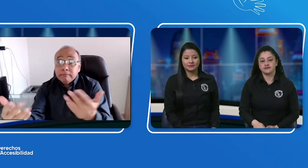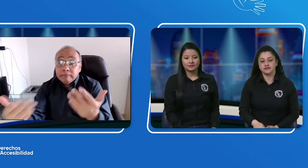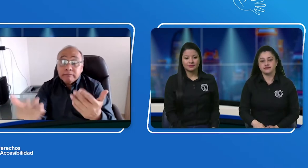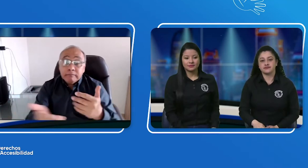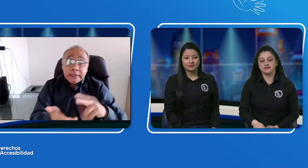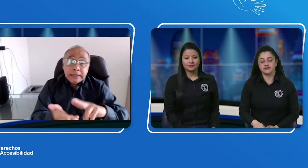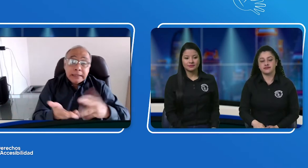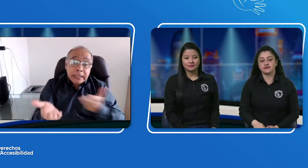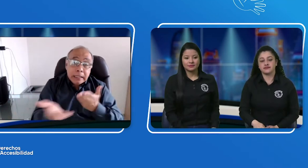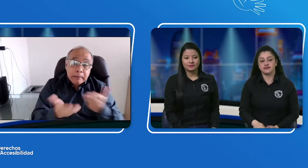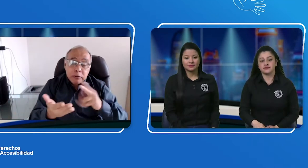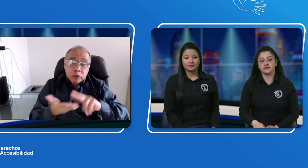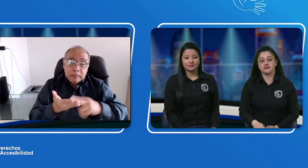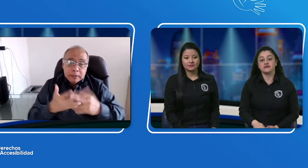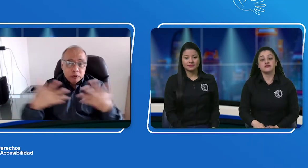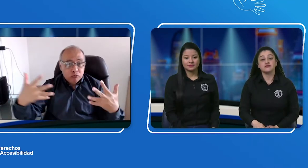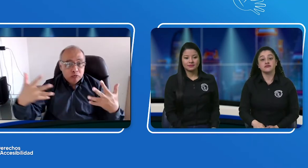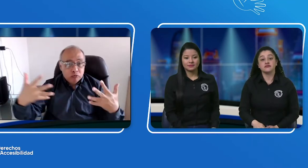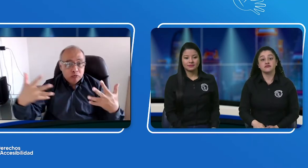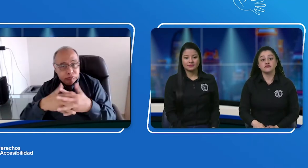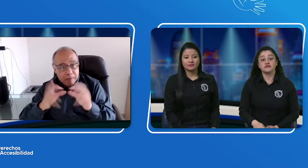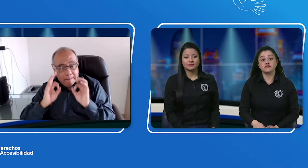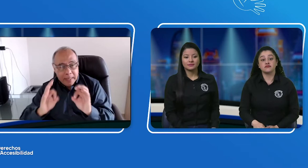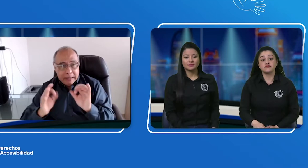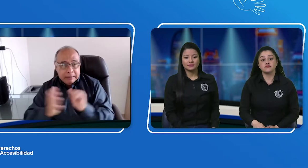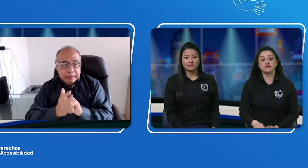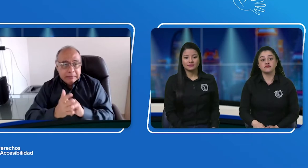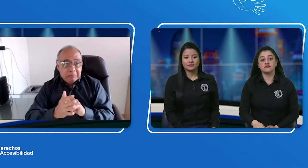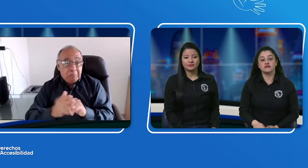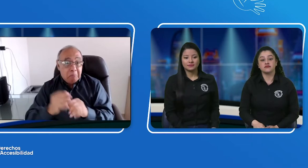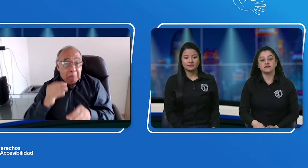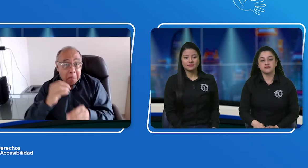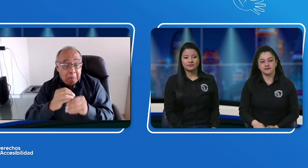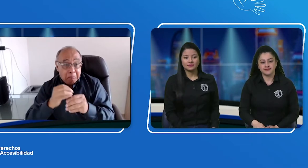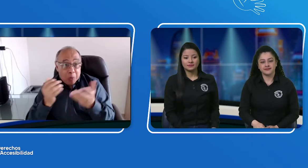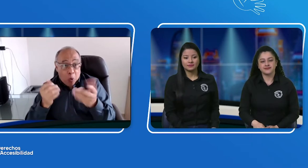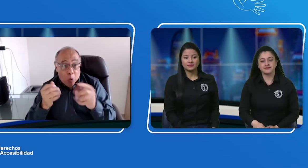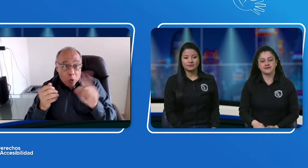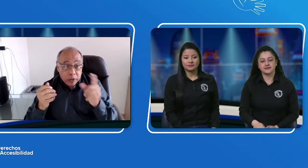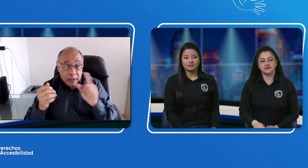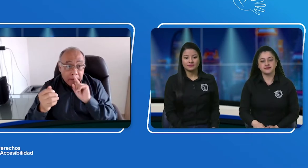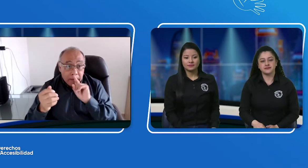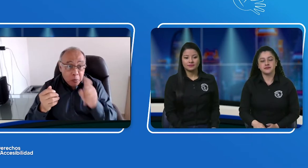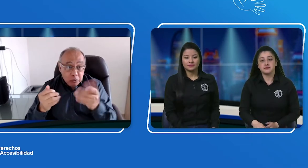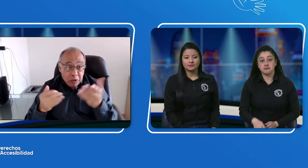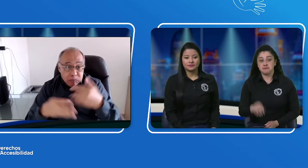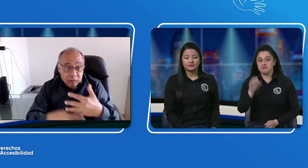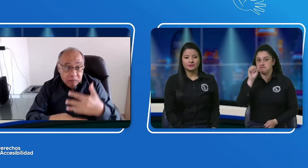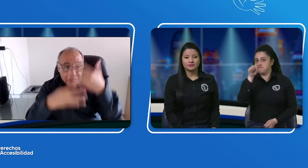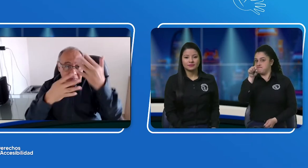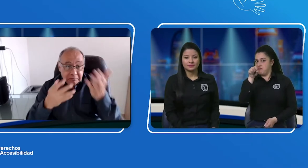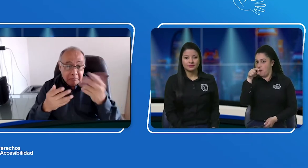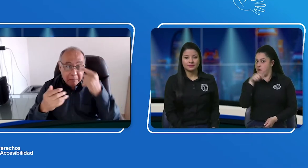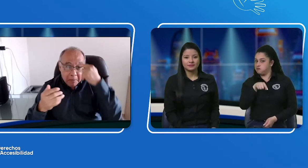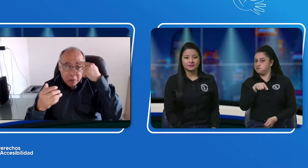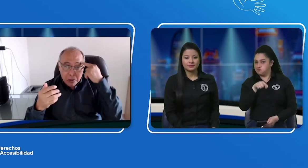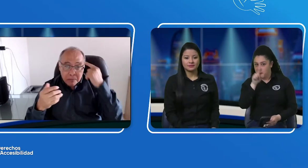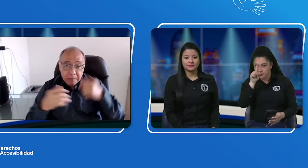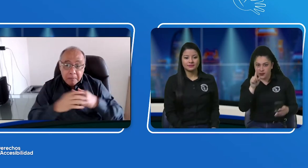para que la solución se dé lo más pronto posible en cuanto a los ajustes razonables. Paula, ¿tenemos otra pregunta allí del